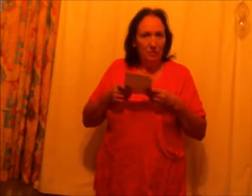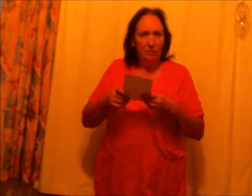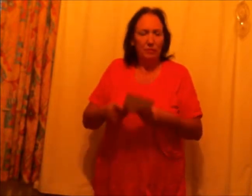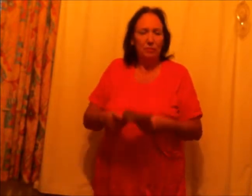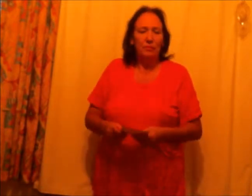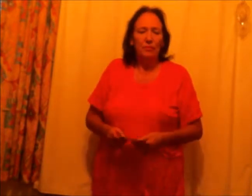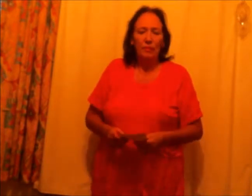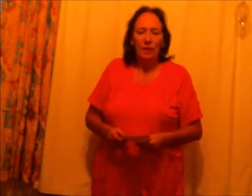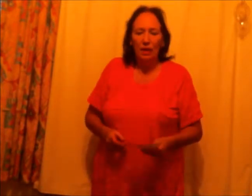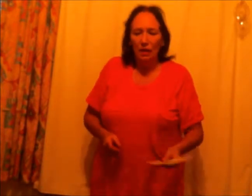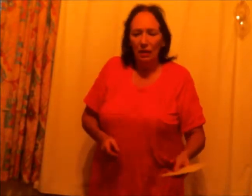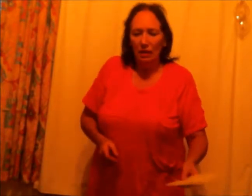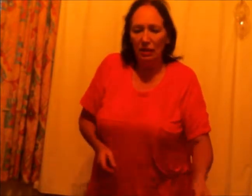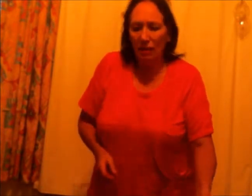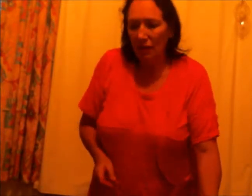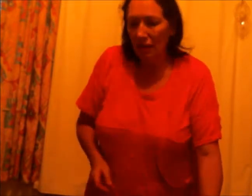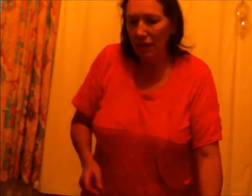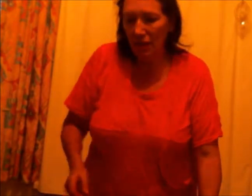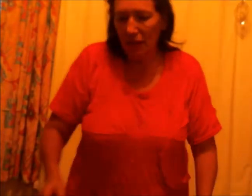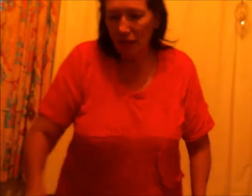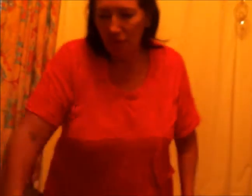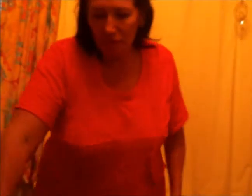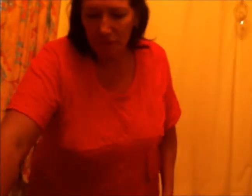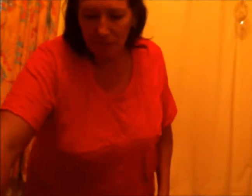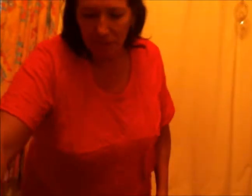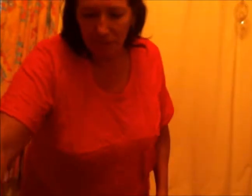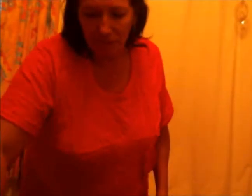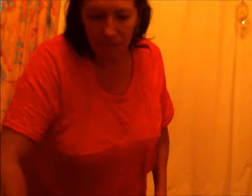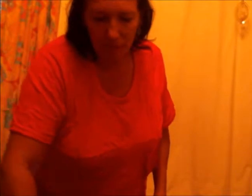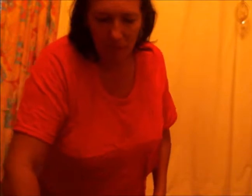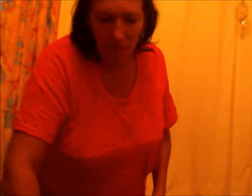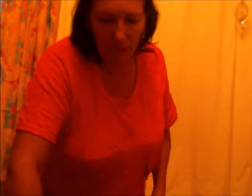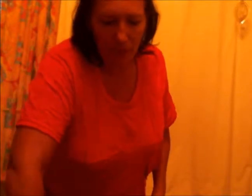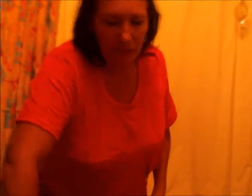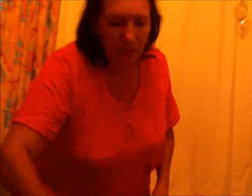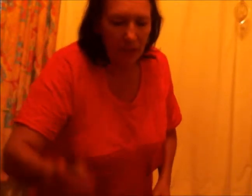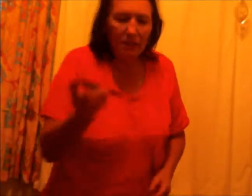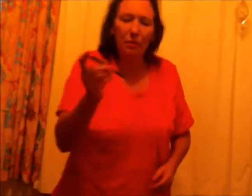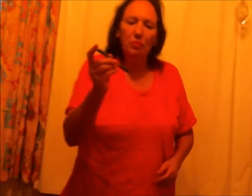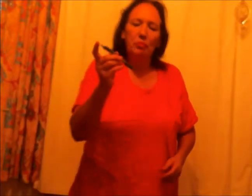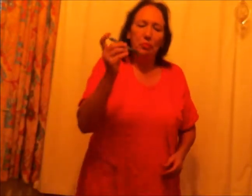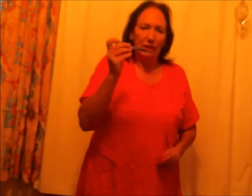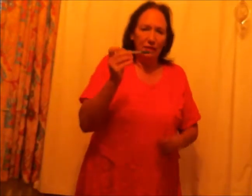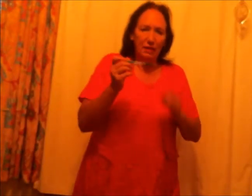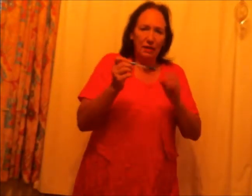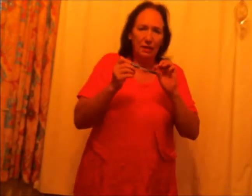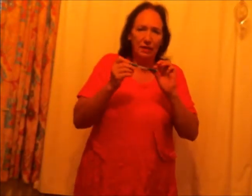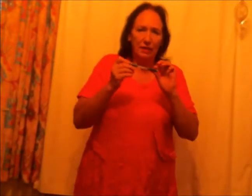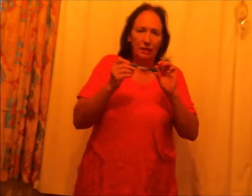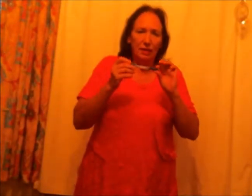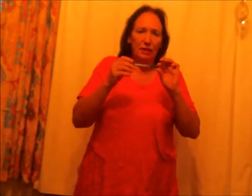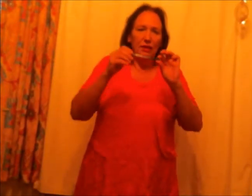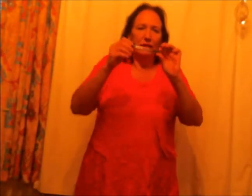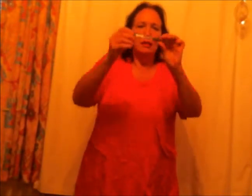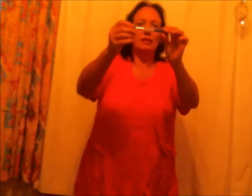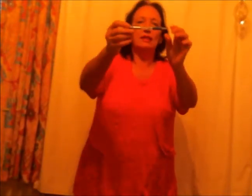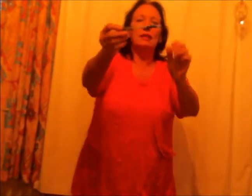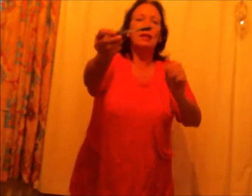Ik geef deze pen. Ik geef.